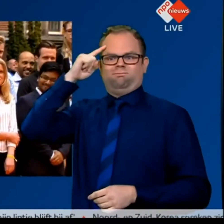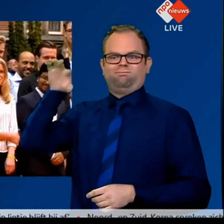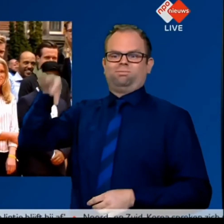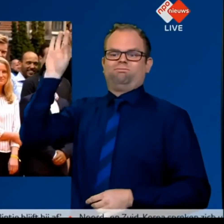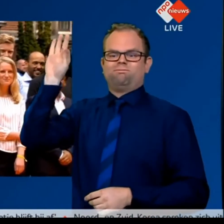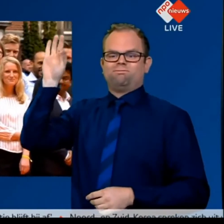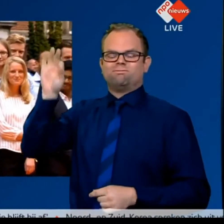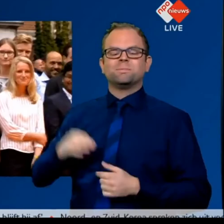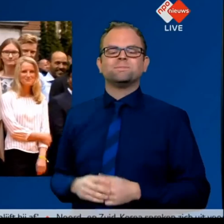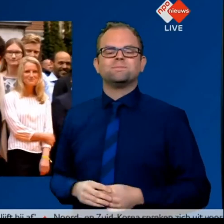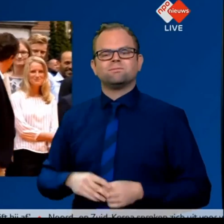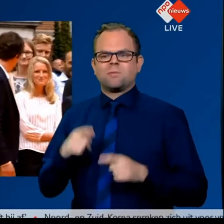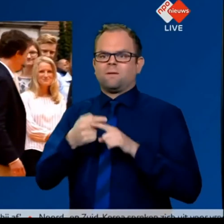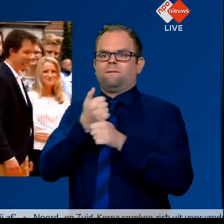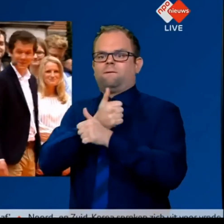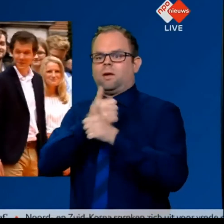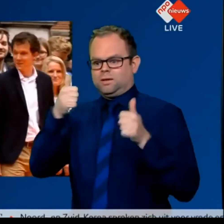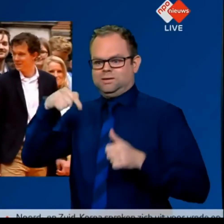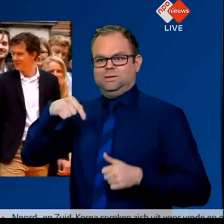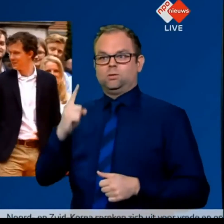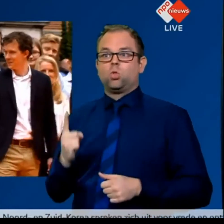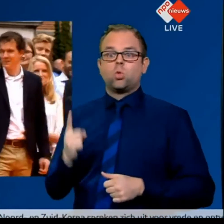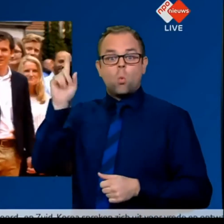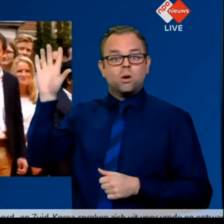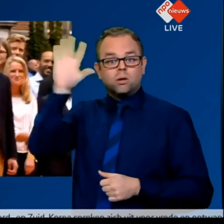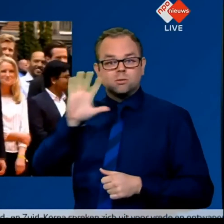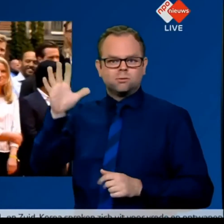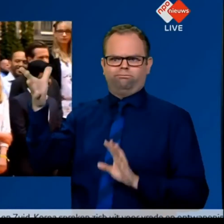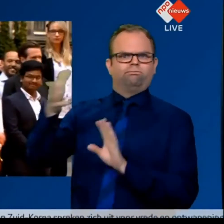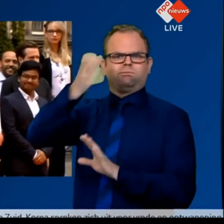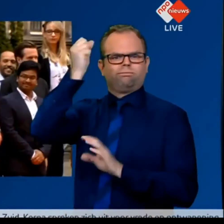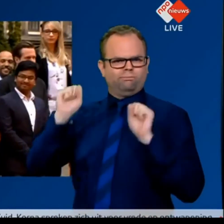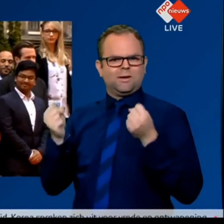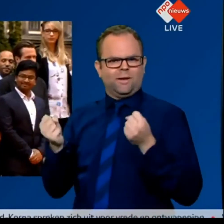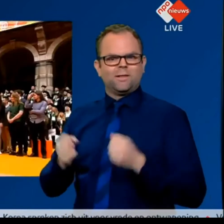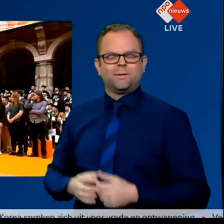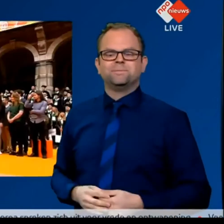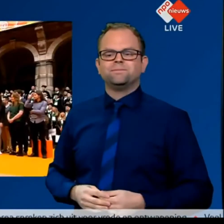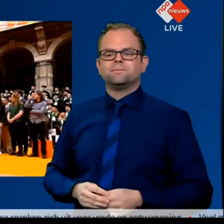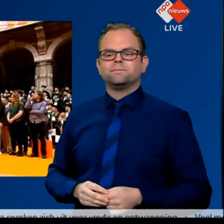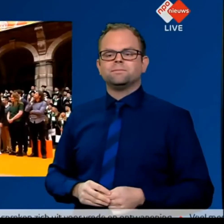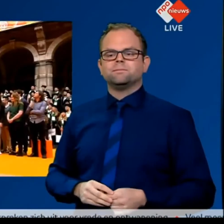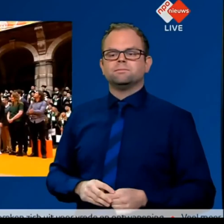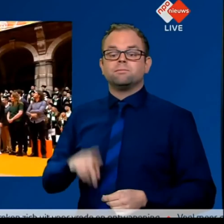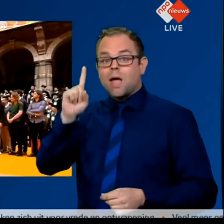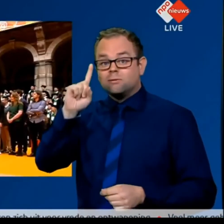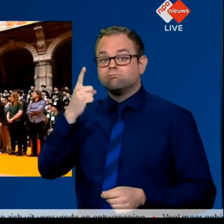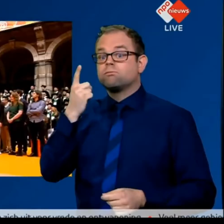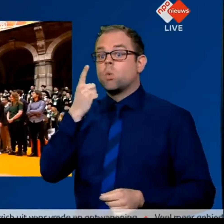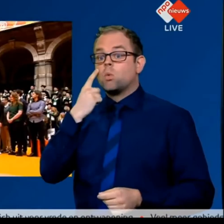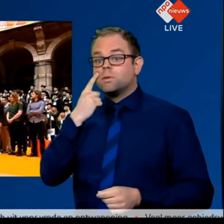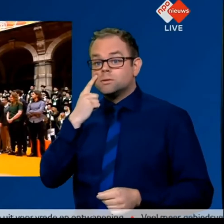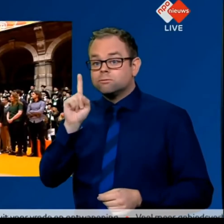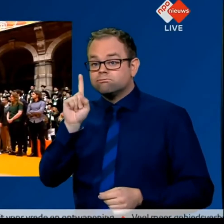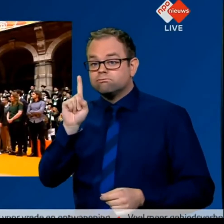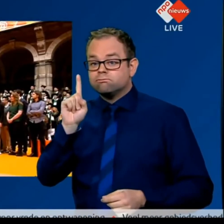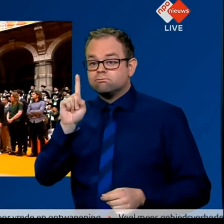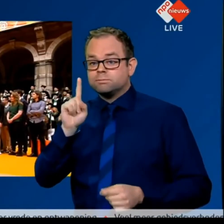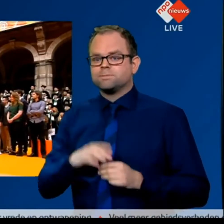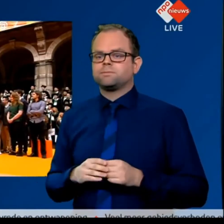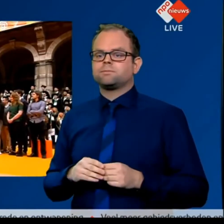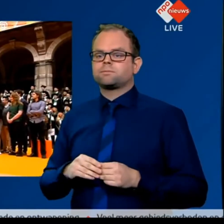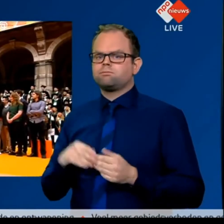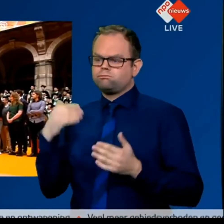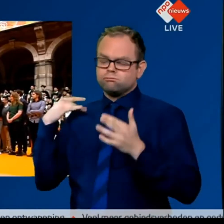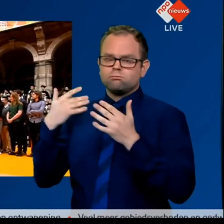voor elkaar gebokst hebben. Maar je moet zich realiseren, dit is een lange weg geweest. In een onbekende wereld.